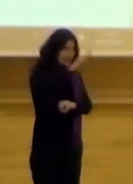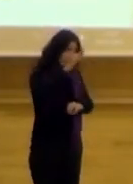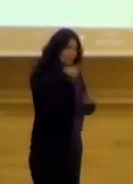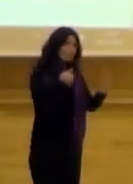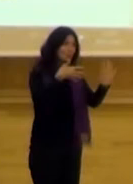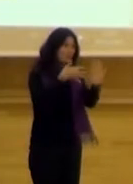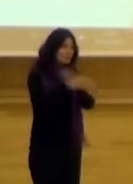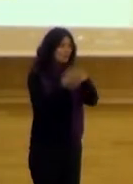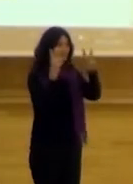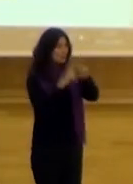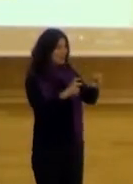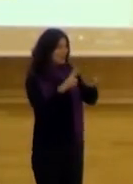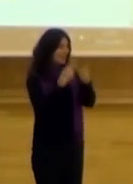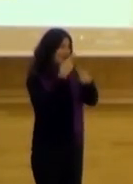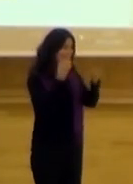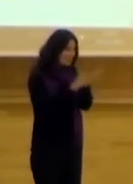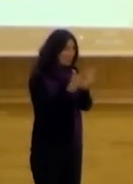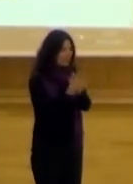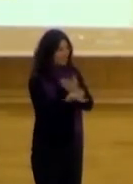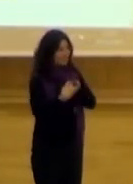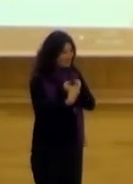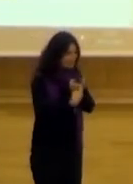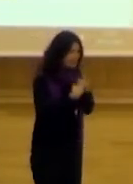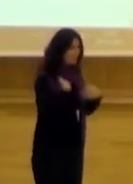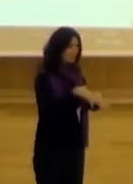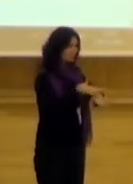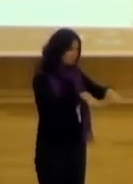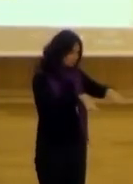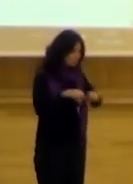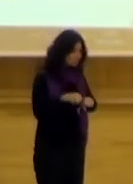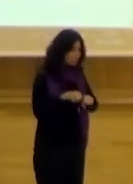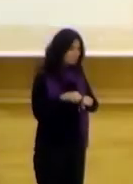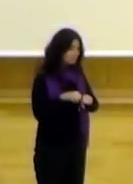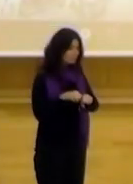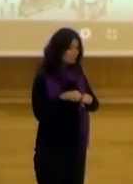contábamos de investigación de la democracia participativa, de la gobernanza,